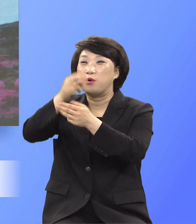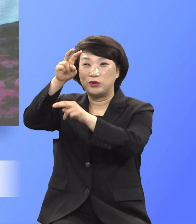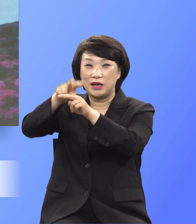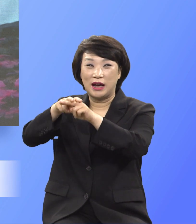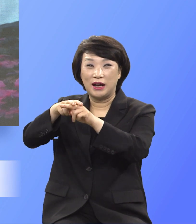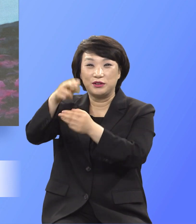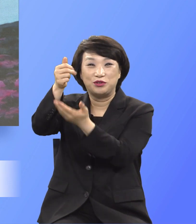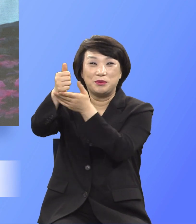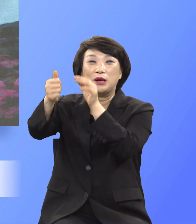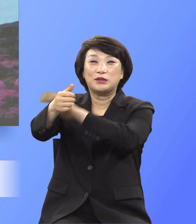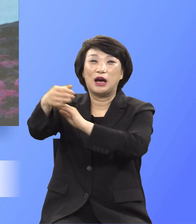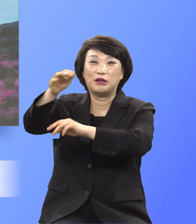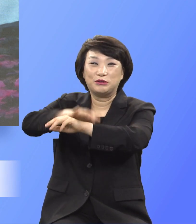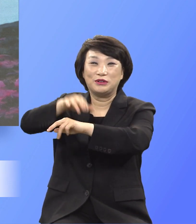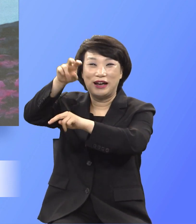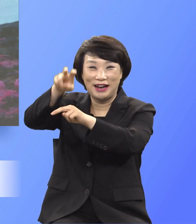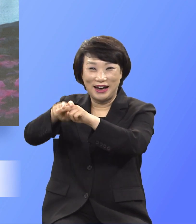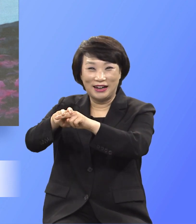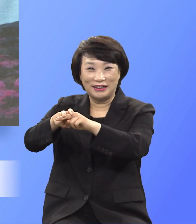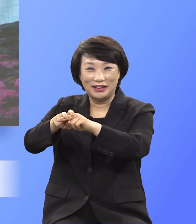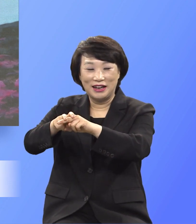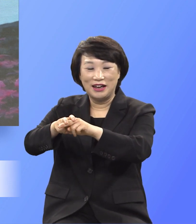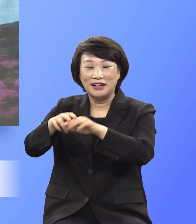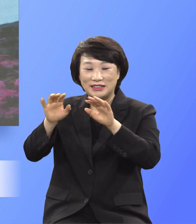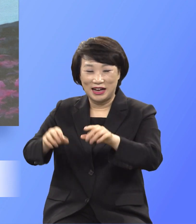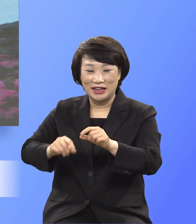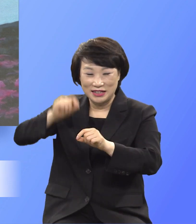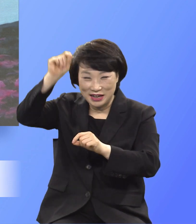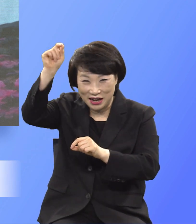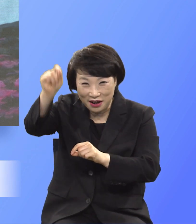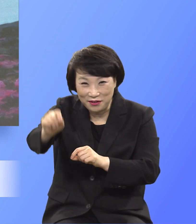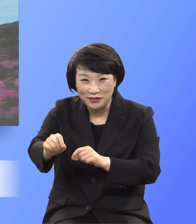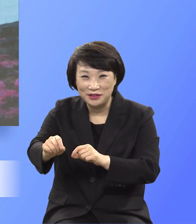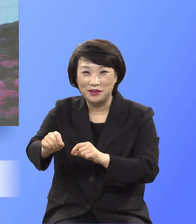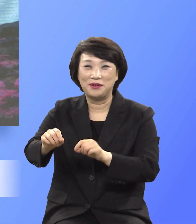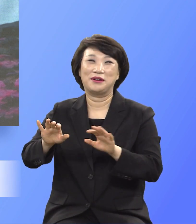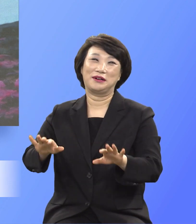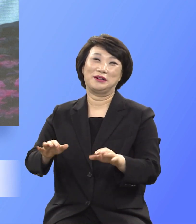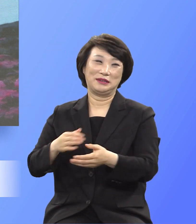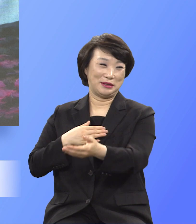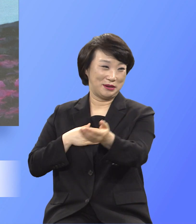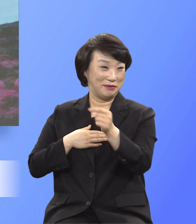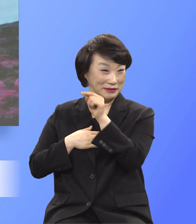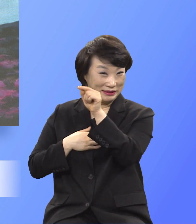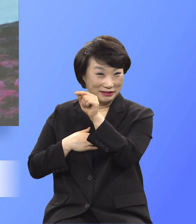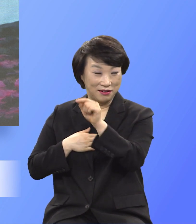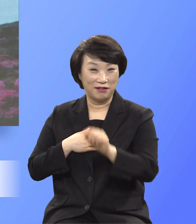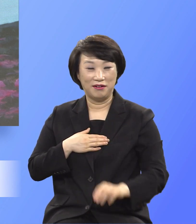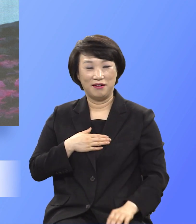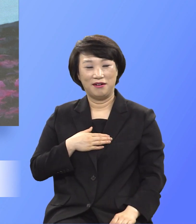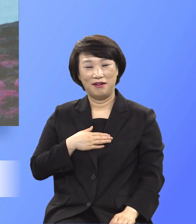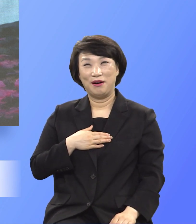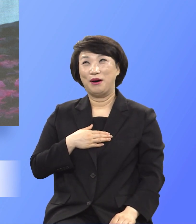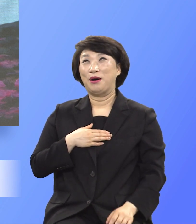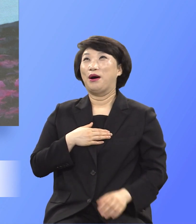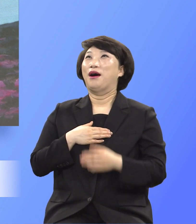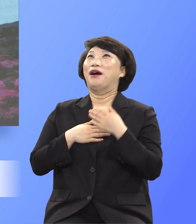좌우편에서 행운토록 함께 산다는 사실에 대해서 실제로 동의하시면